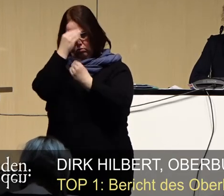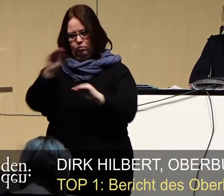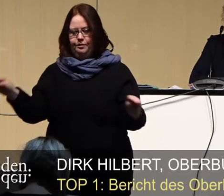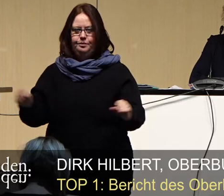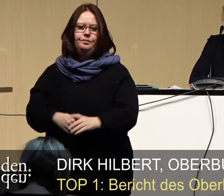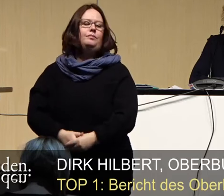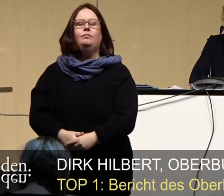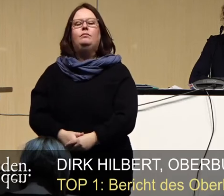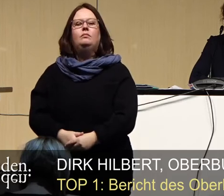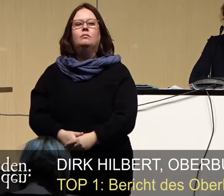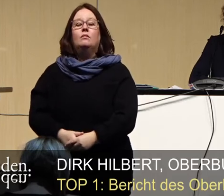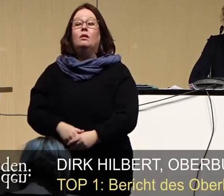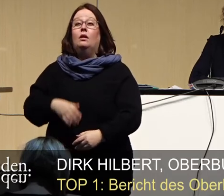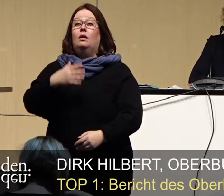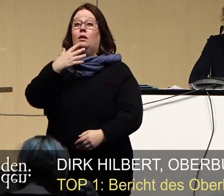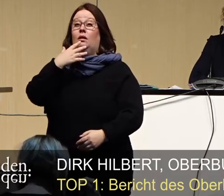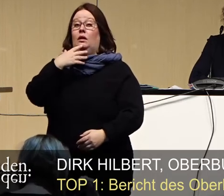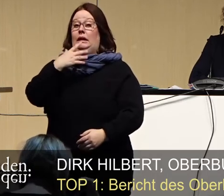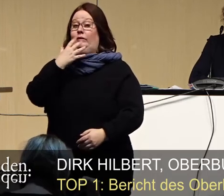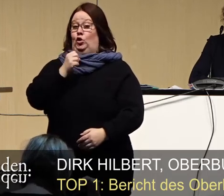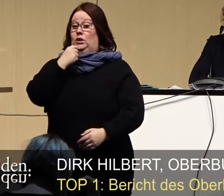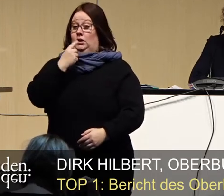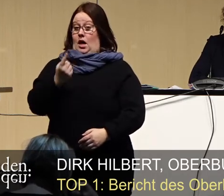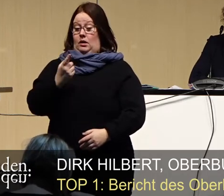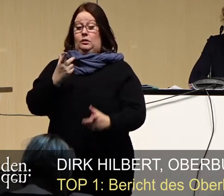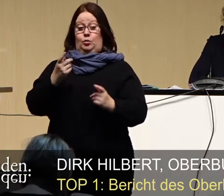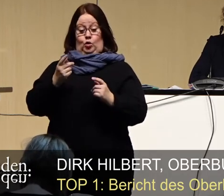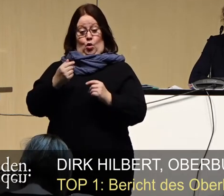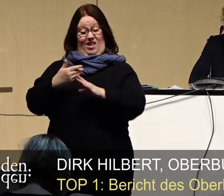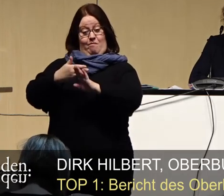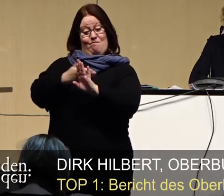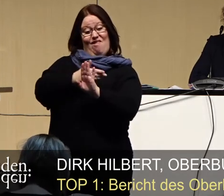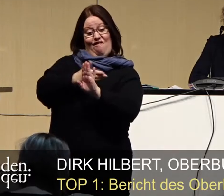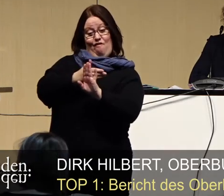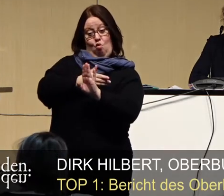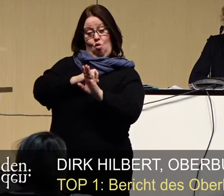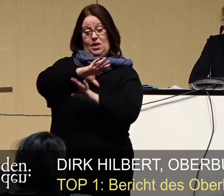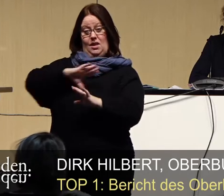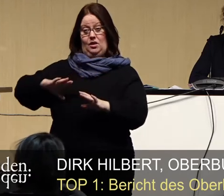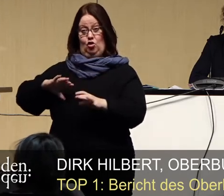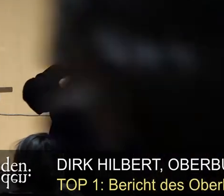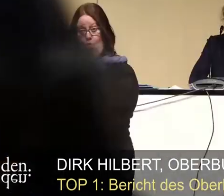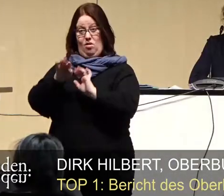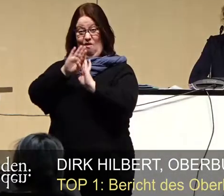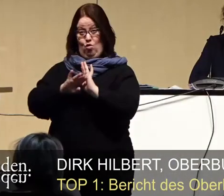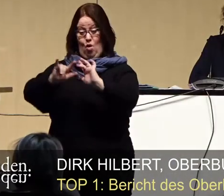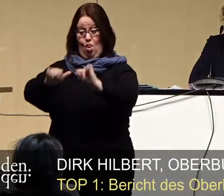Ich will ankündigen, sollten wir, bevor die sächsische Corona-Verordnung in Kraft tritt,